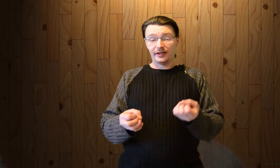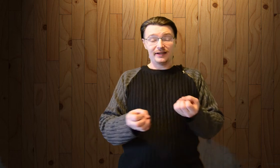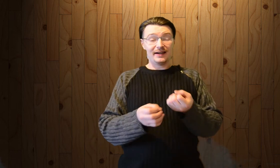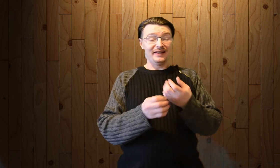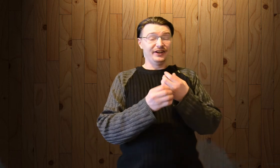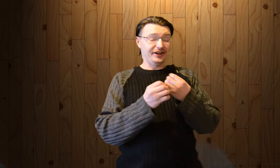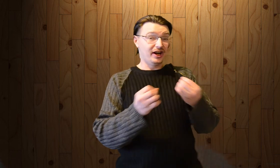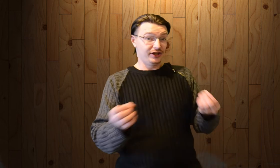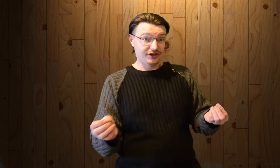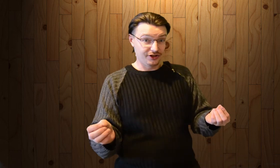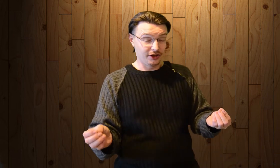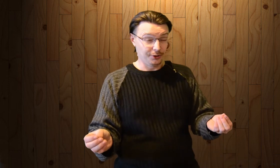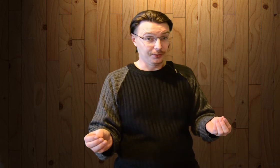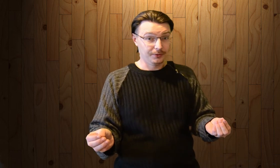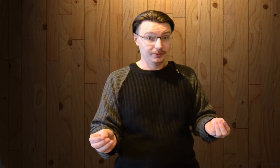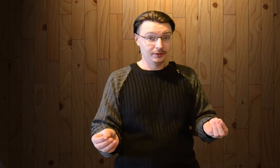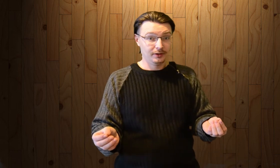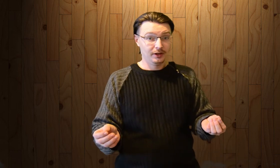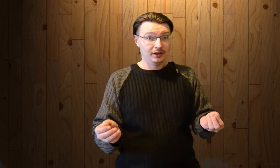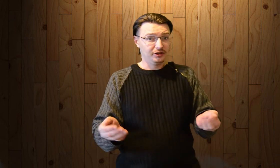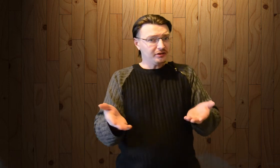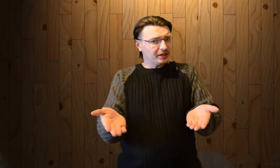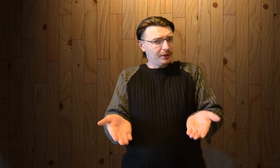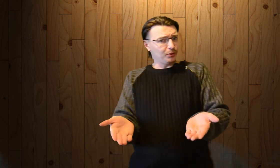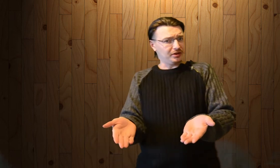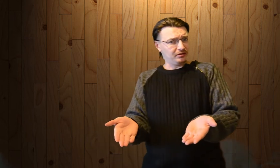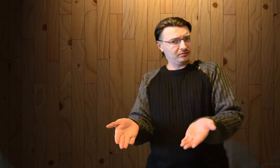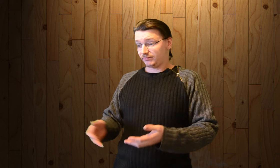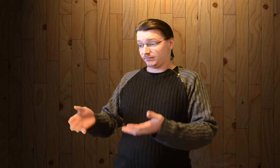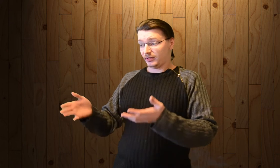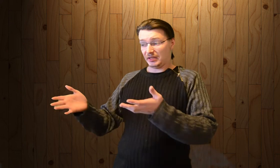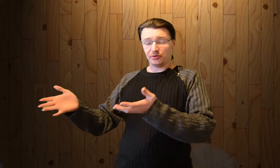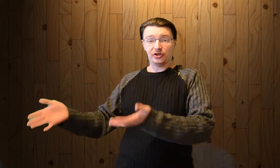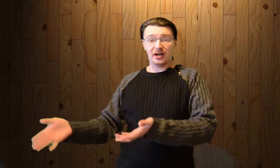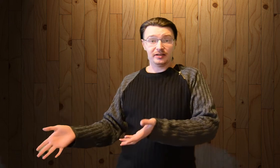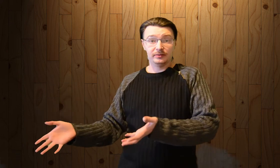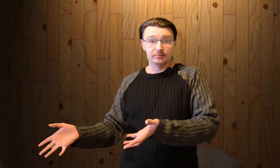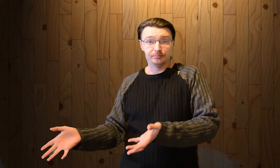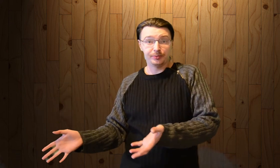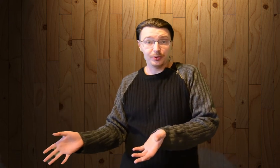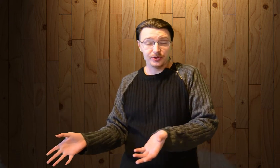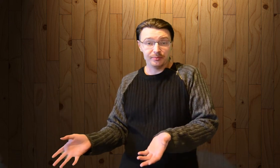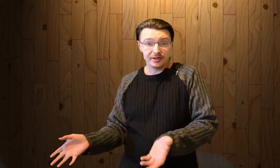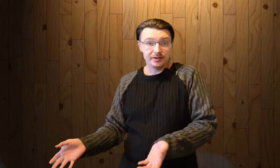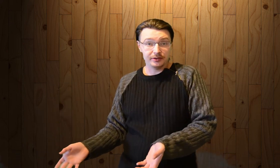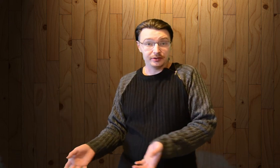я реально не знаю. Где вы их берете? Собчак прется в президента.